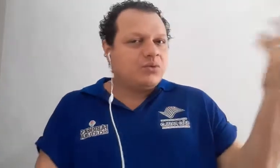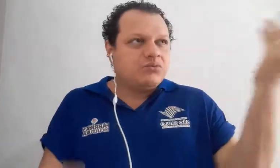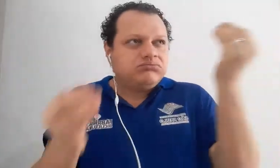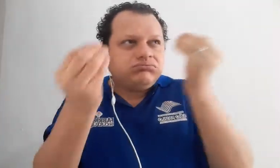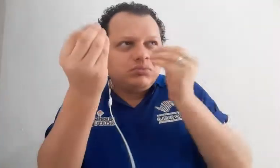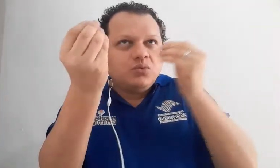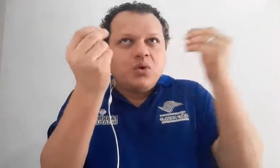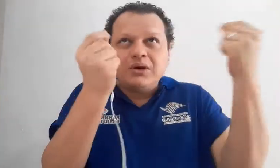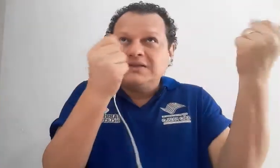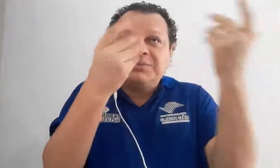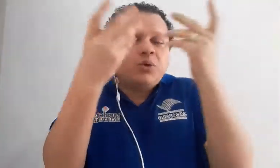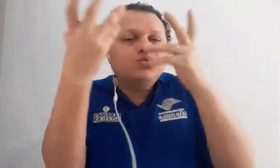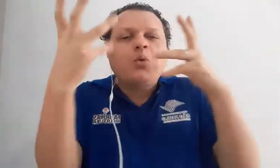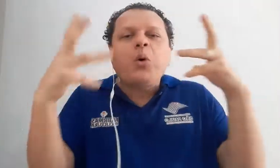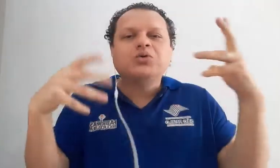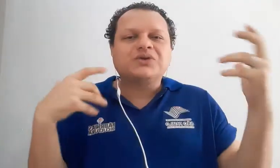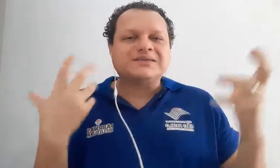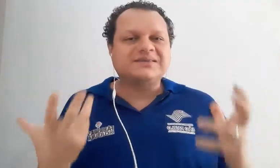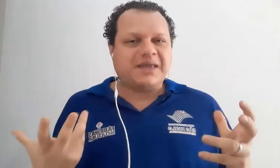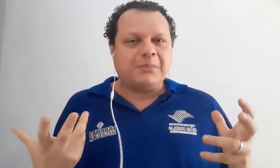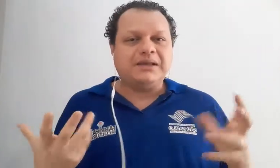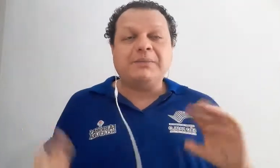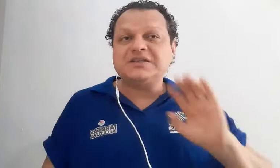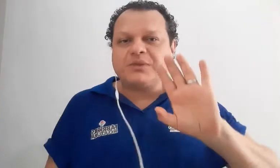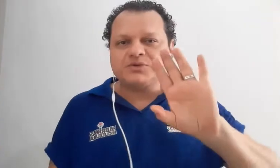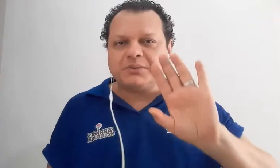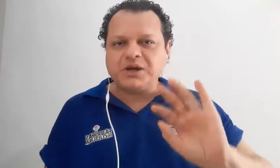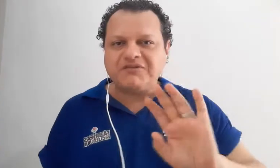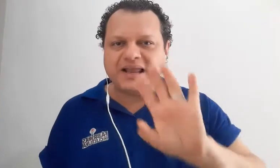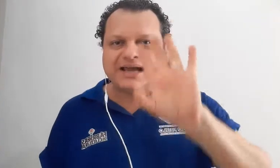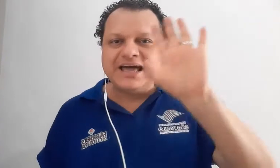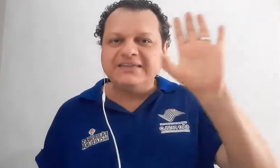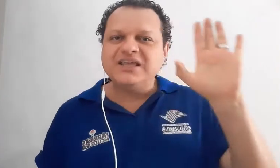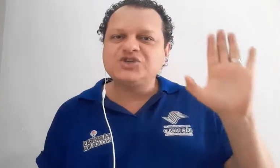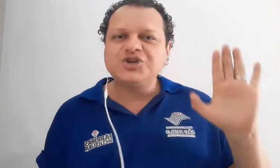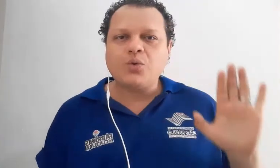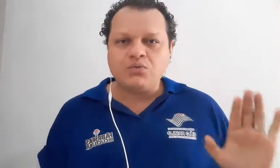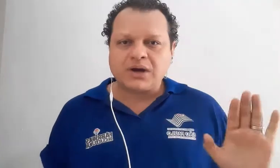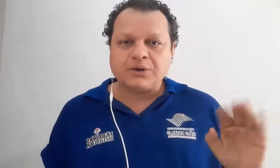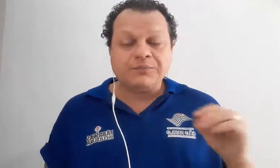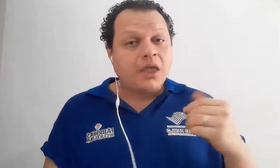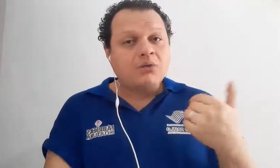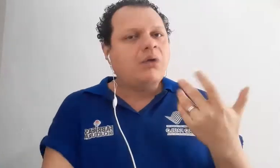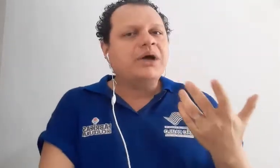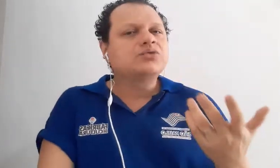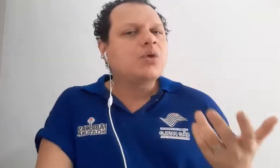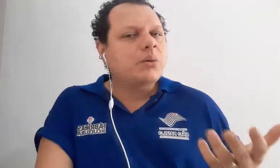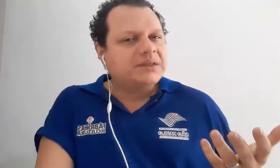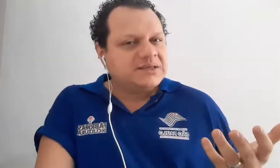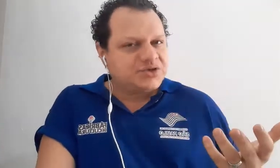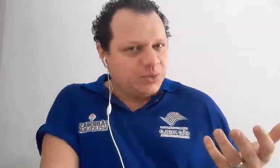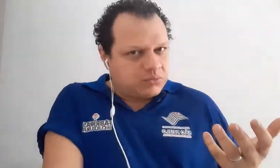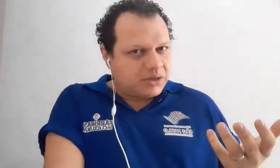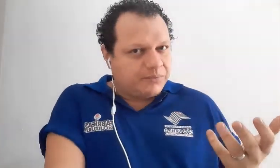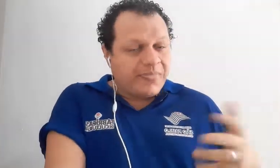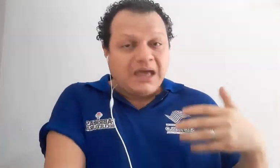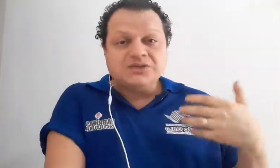um, inspirou um no outro nesse esquema, né? Mas vamos primeiro falar deste húngaro. Qual era o nome deste húngaro? Este